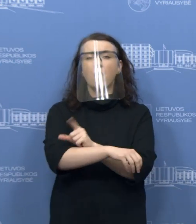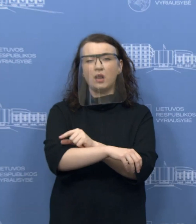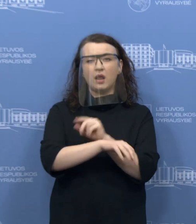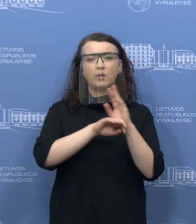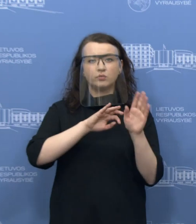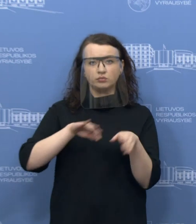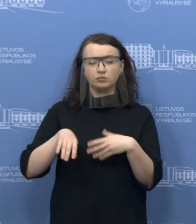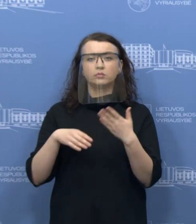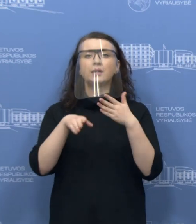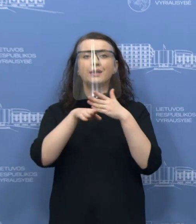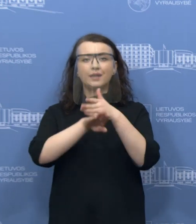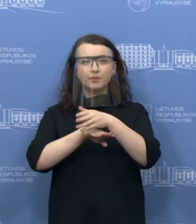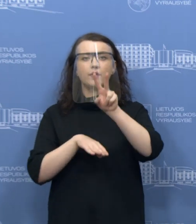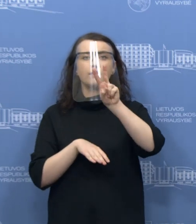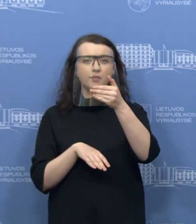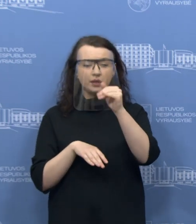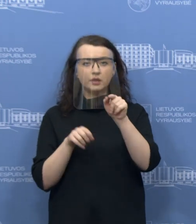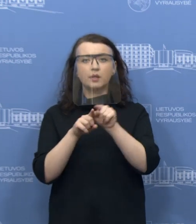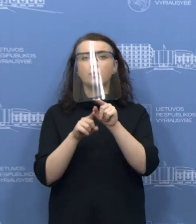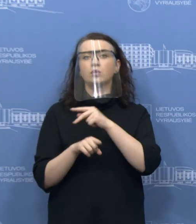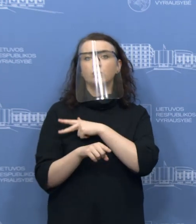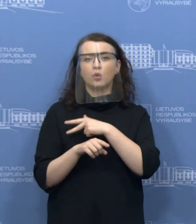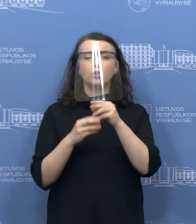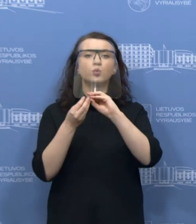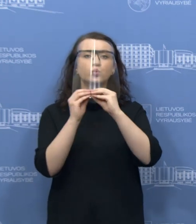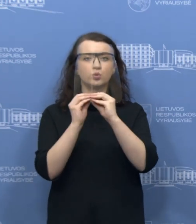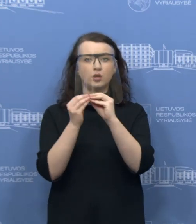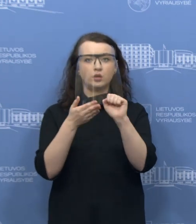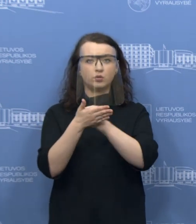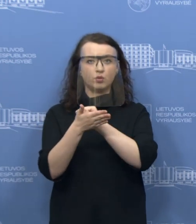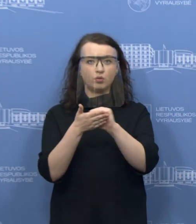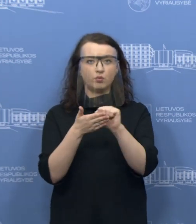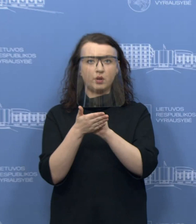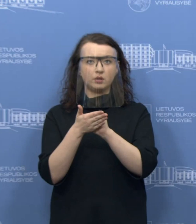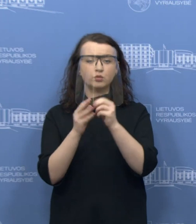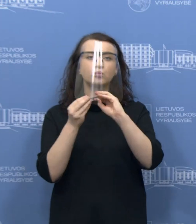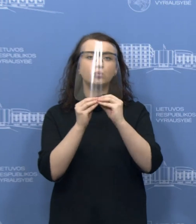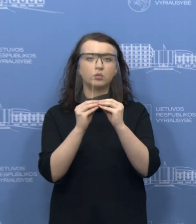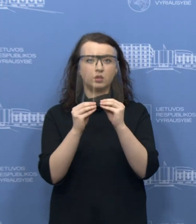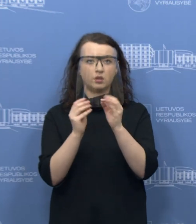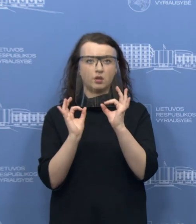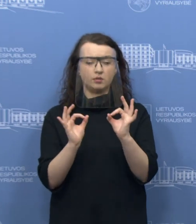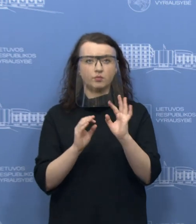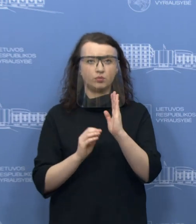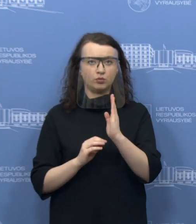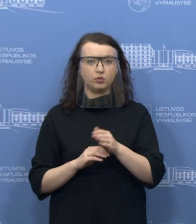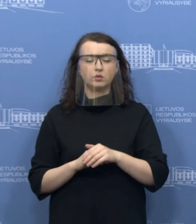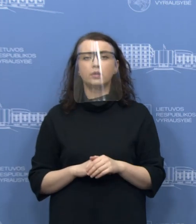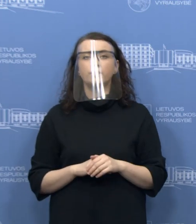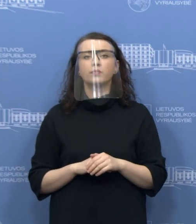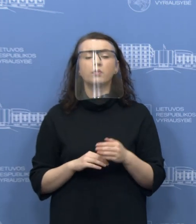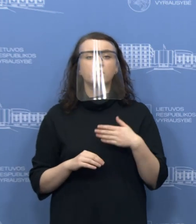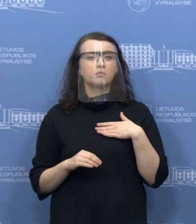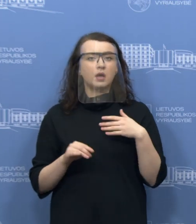pirmos, kreipsitės į BMI ir Sodrą ir sudarysite mokestinės paskolos sutartį. Mes taip pat